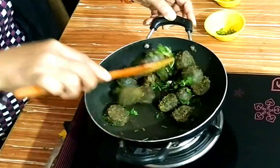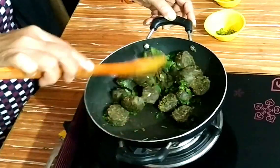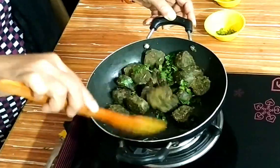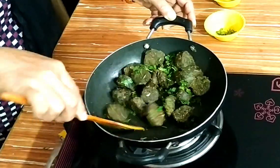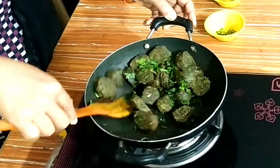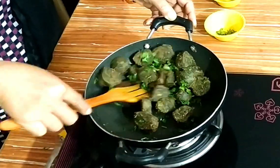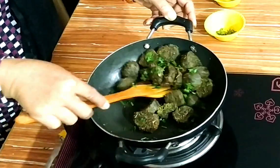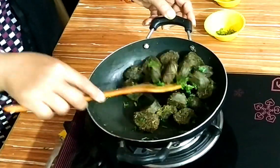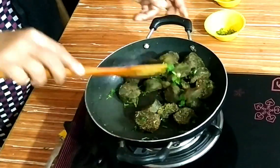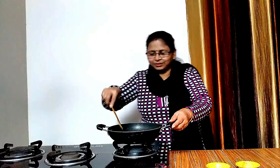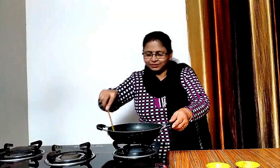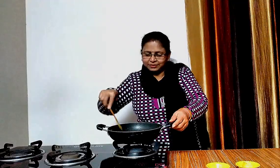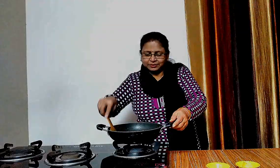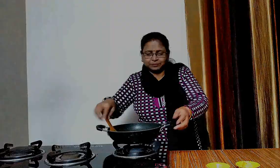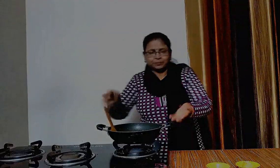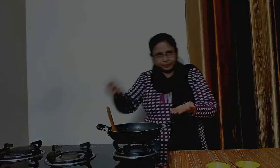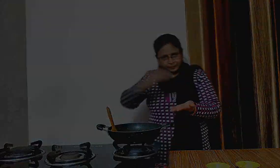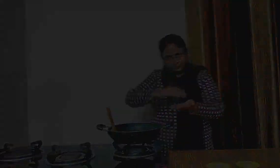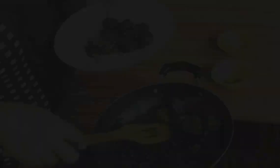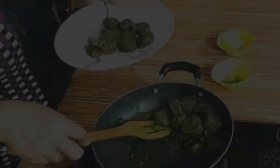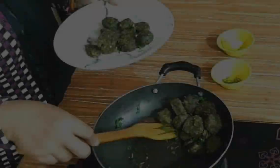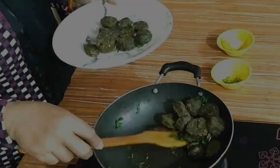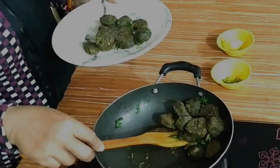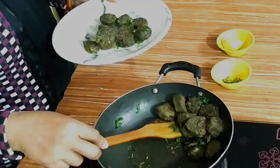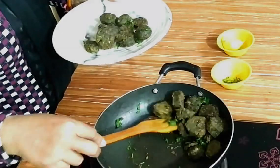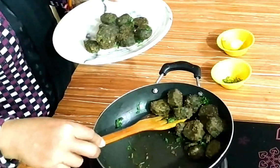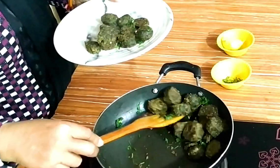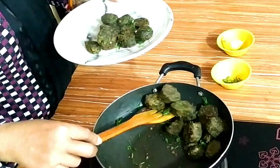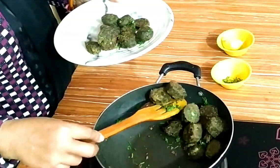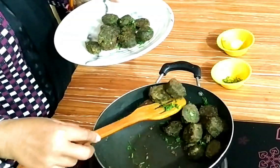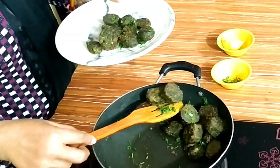मैथी के कटे बन चुके हैं अब इन्हें एक सर्विंग प्रेट में निकाल लेंगे